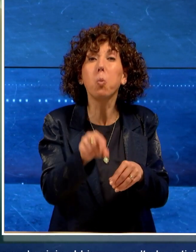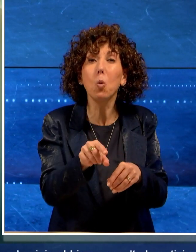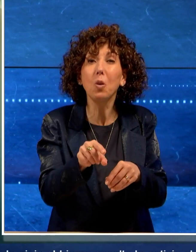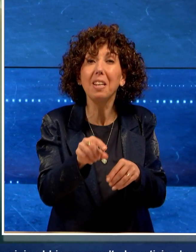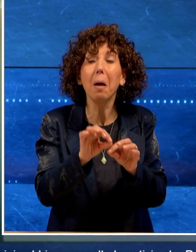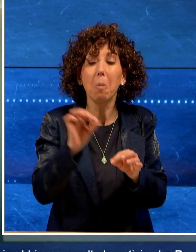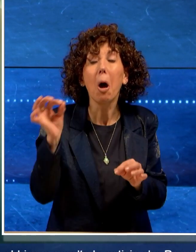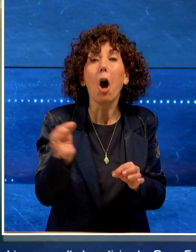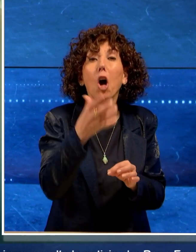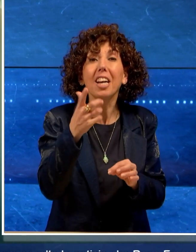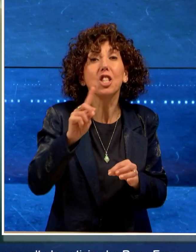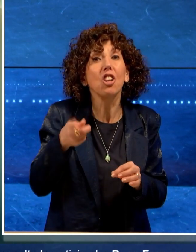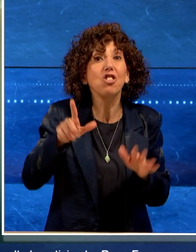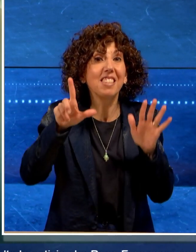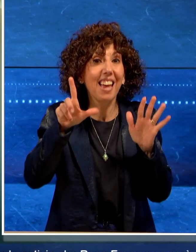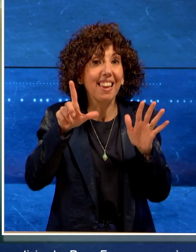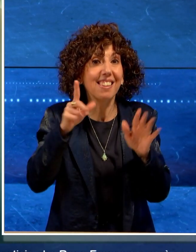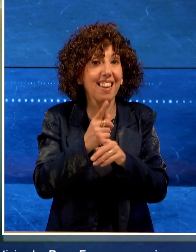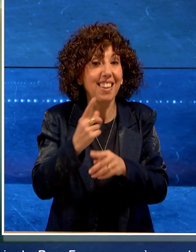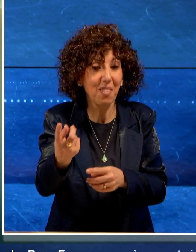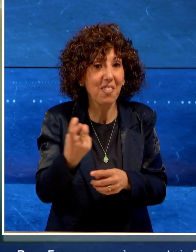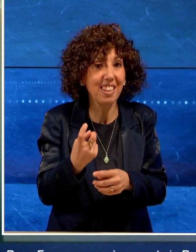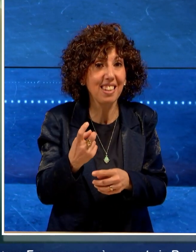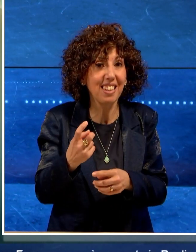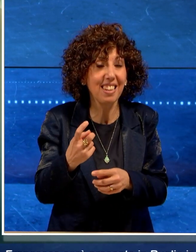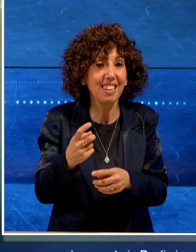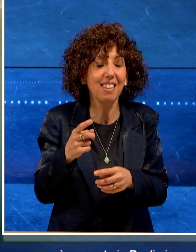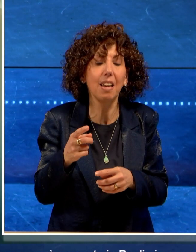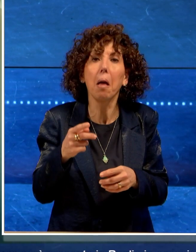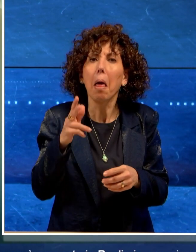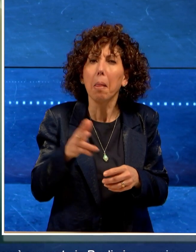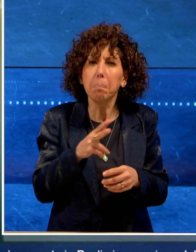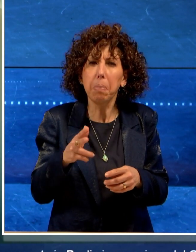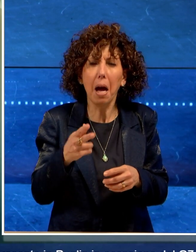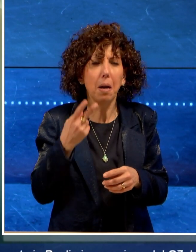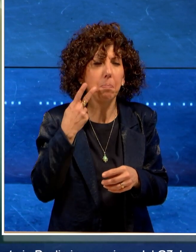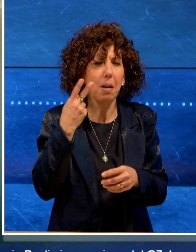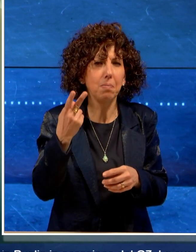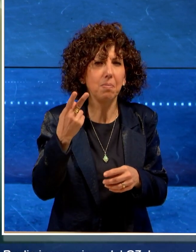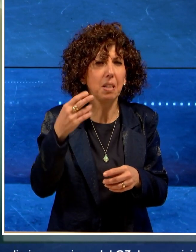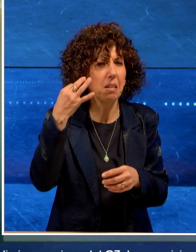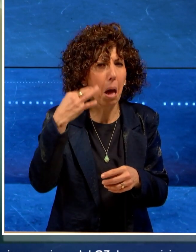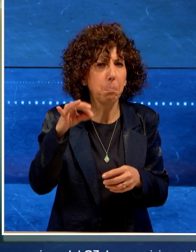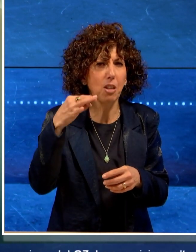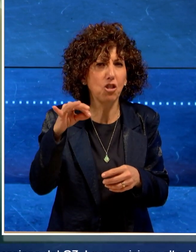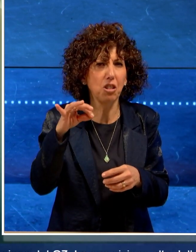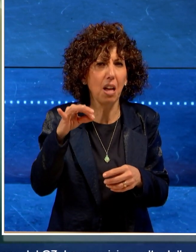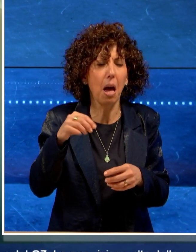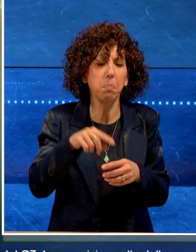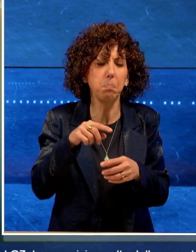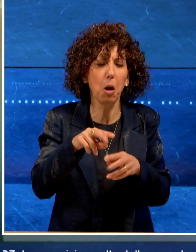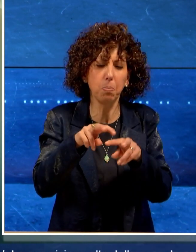occasione del G7. La sua visione alta delle cose, la sua capacità di